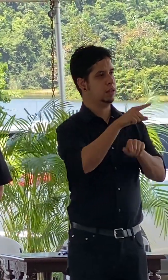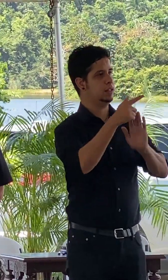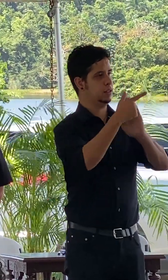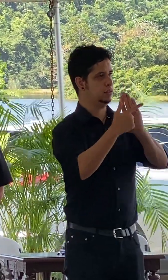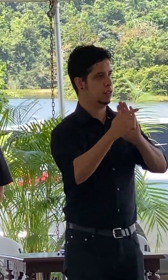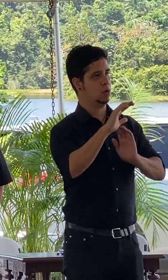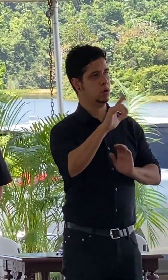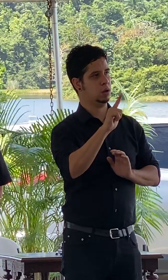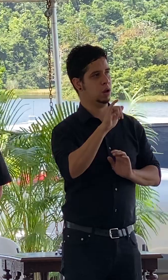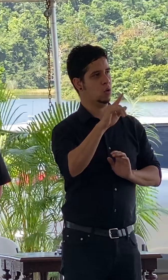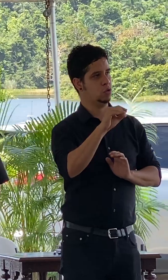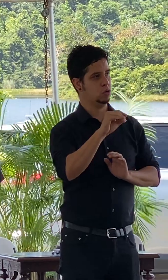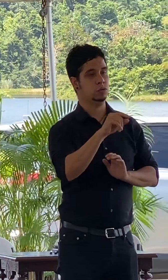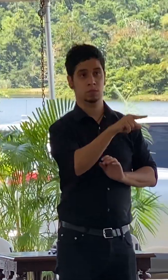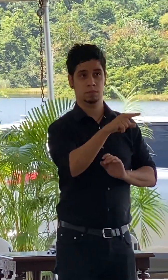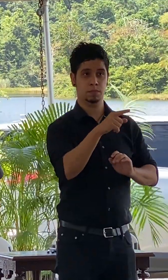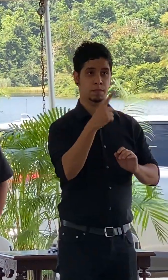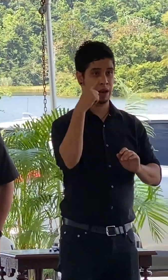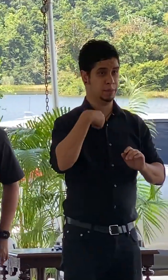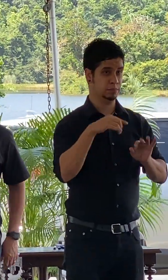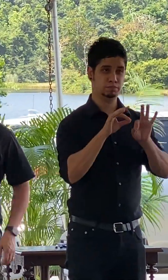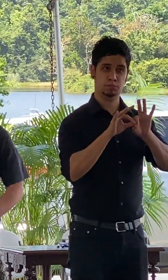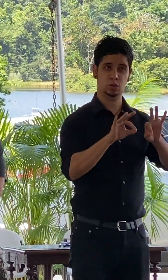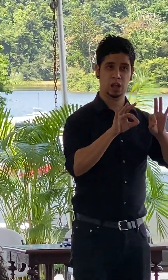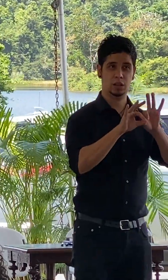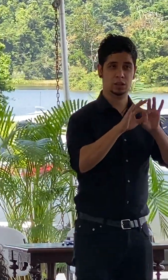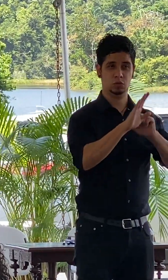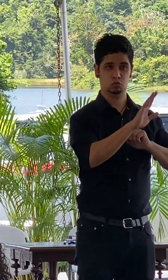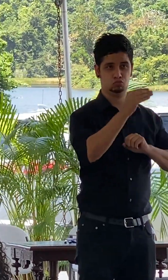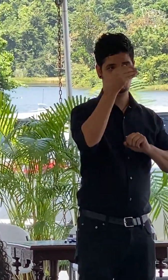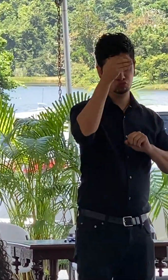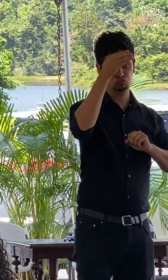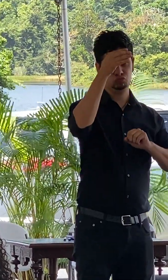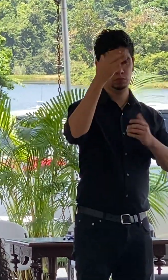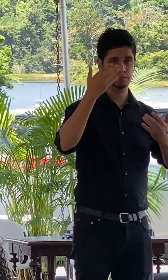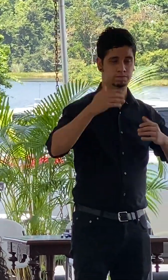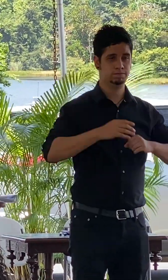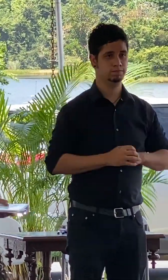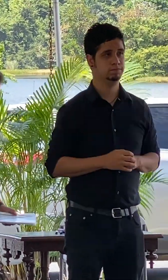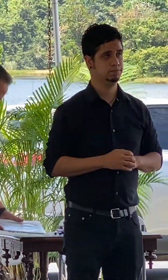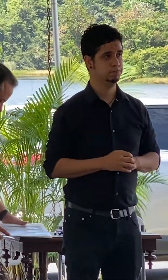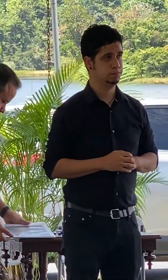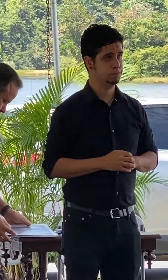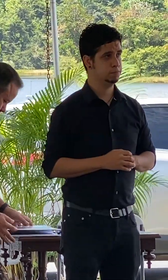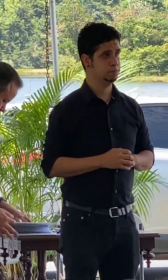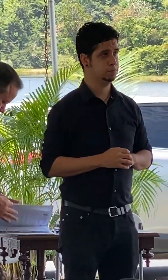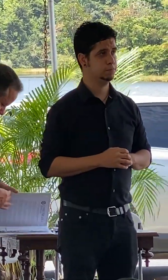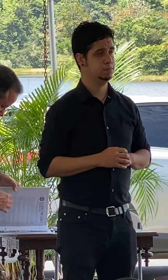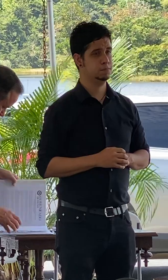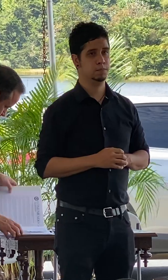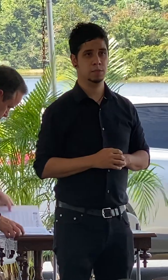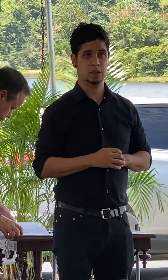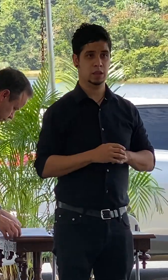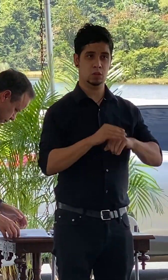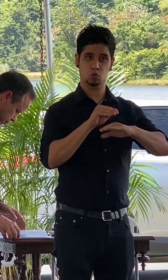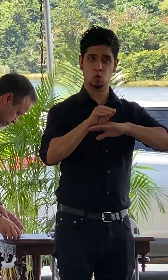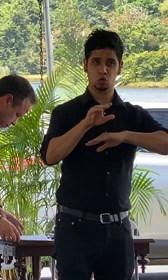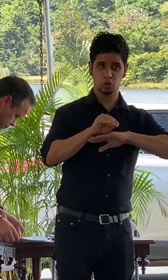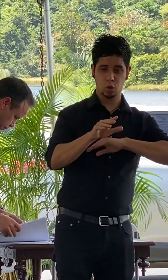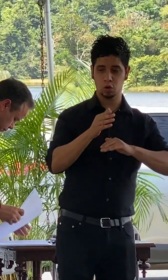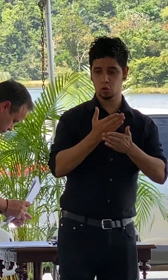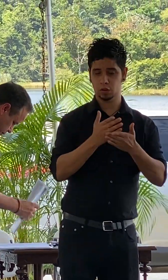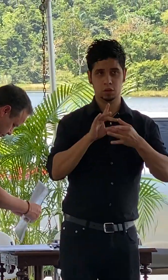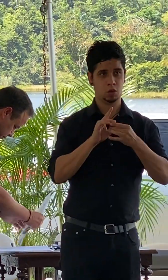claudio que para mí ha sido muy importante gracias por su con su consejo hacia mí y